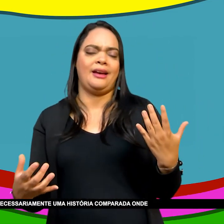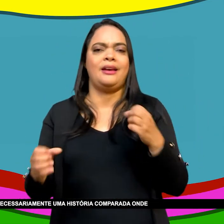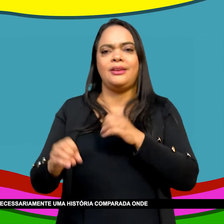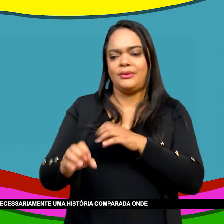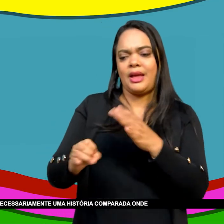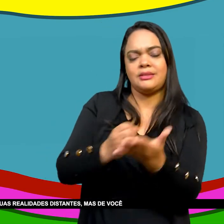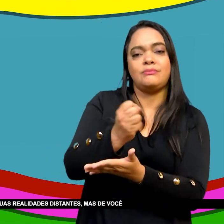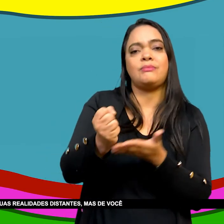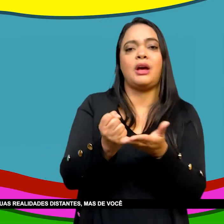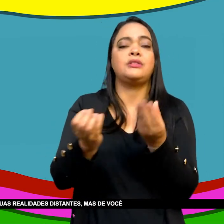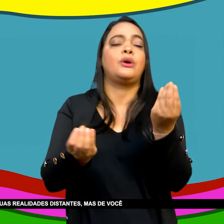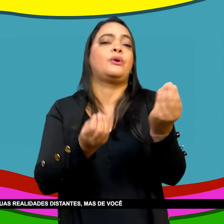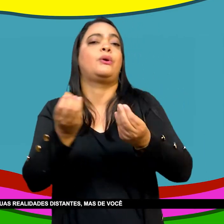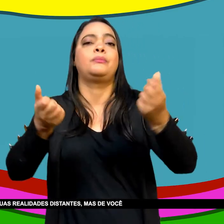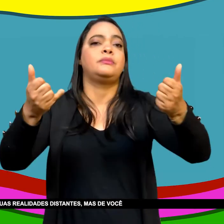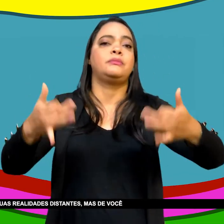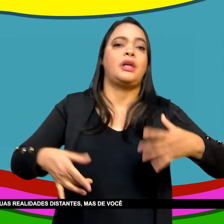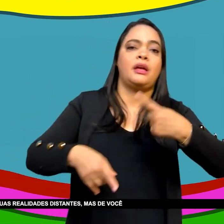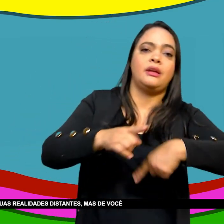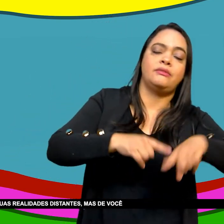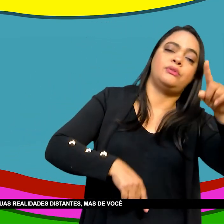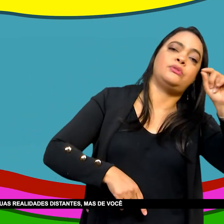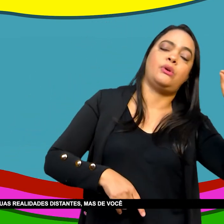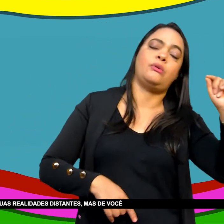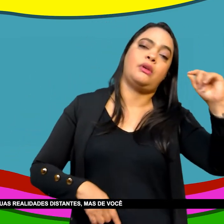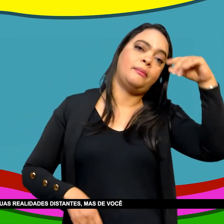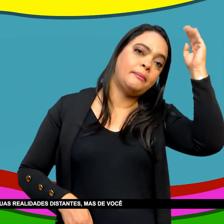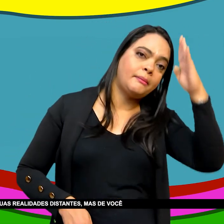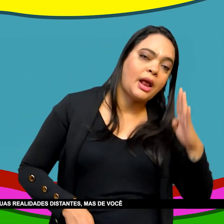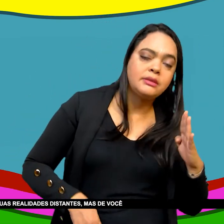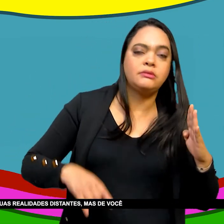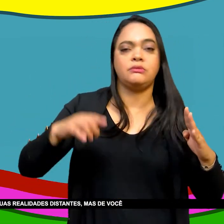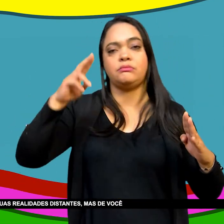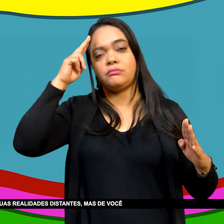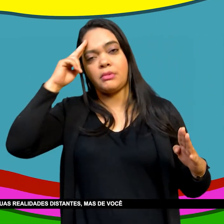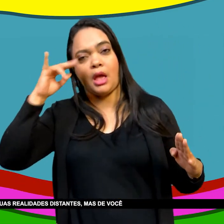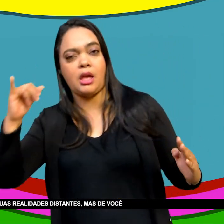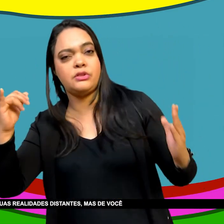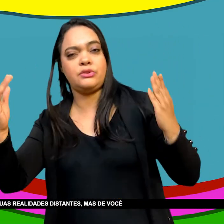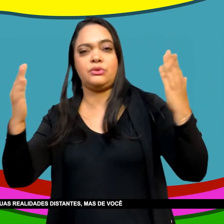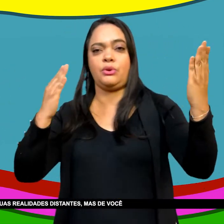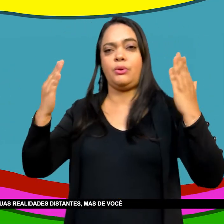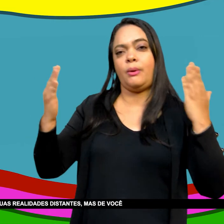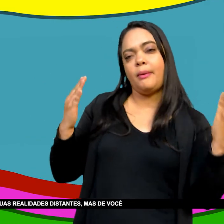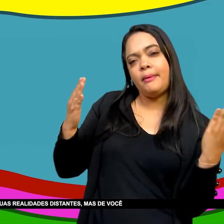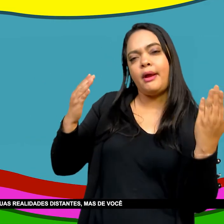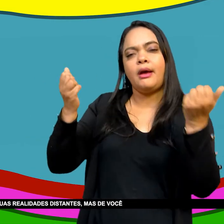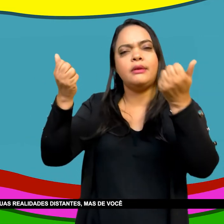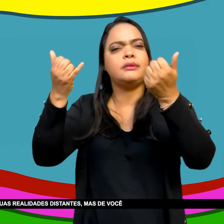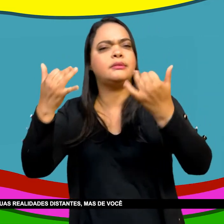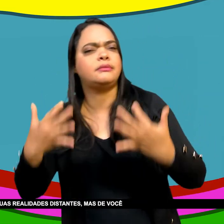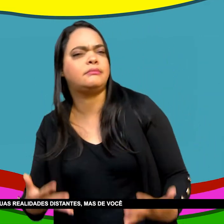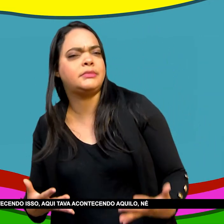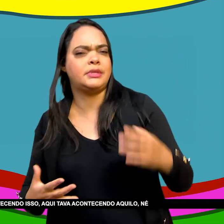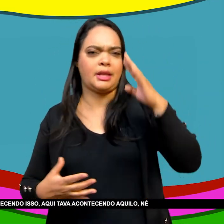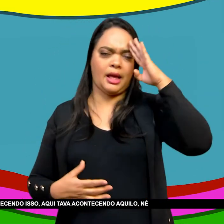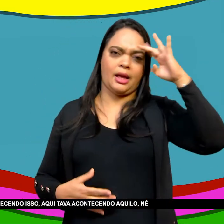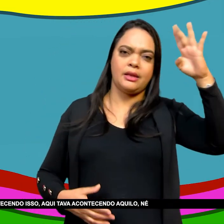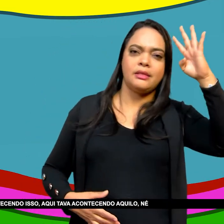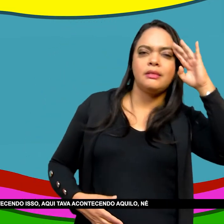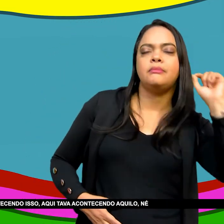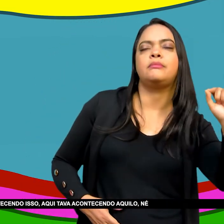comparada Onde você compara Como se fossem Duas realidades estanques Mas você